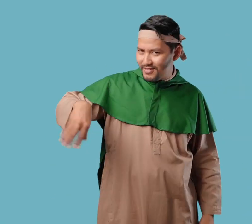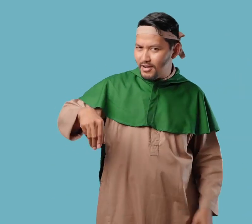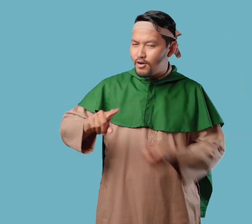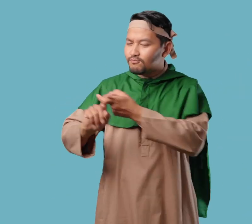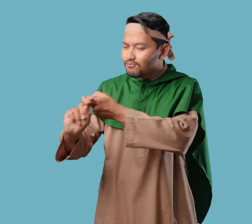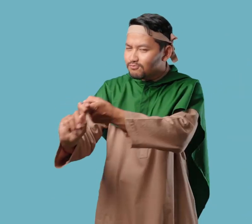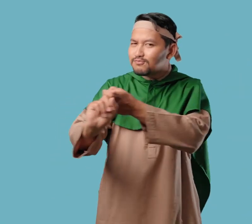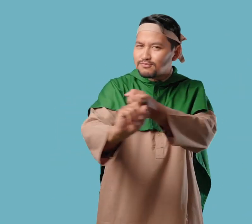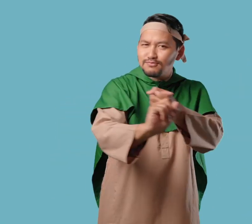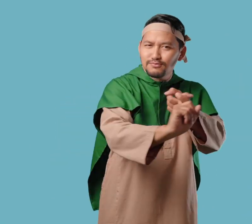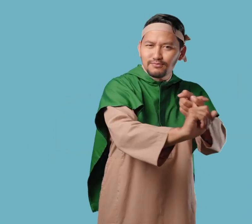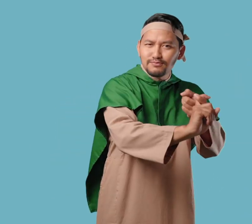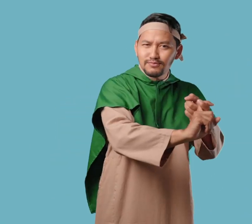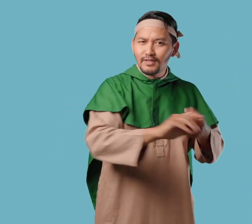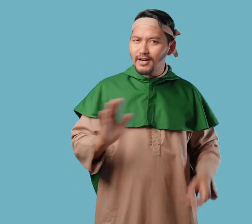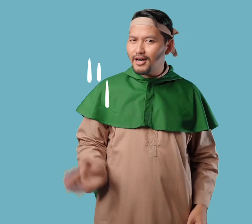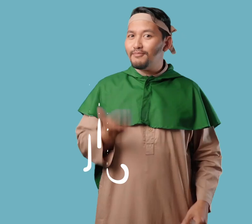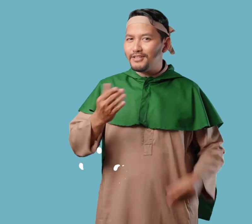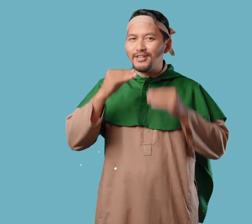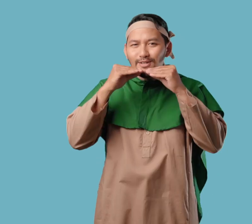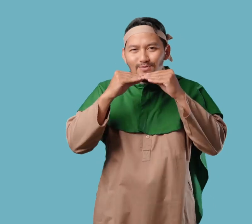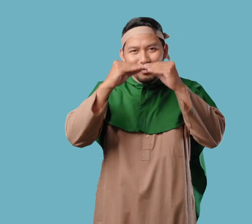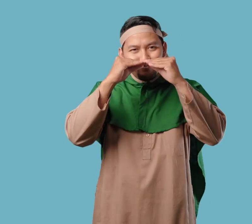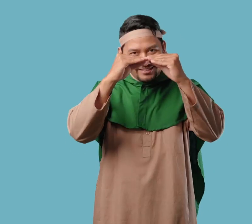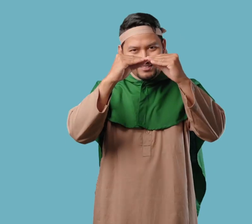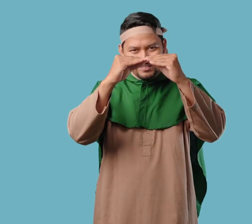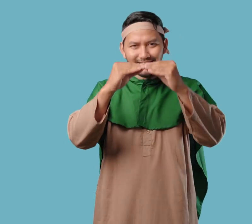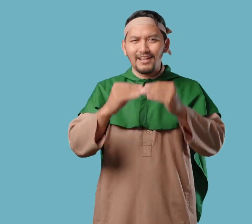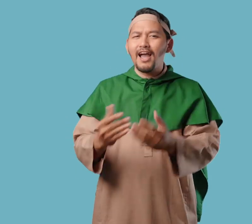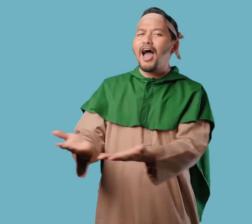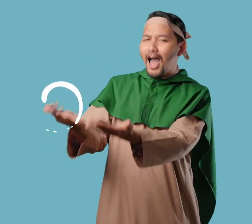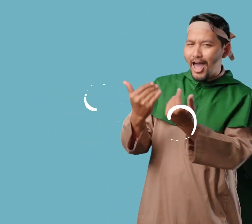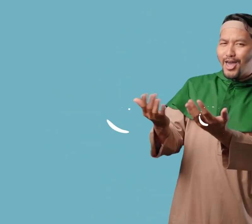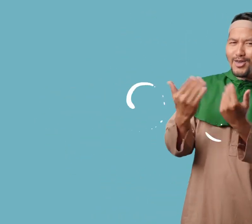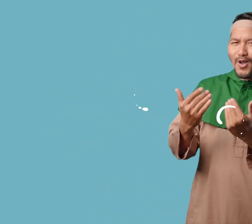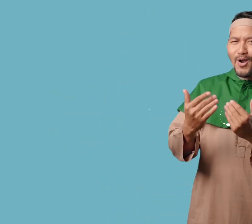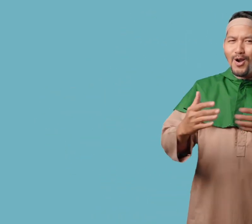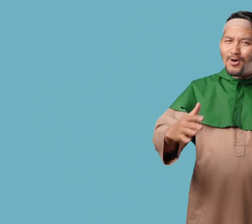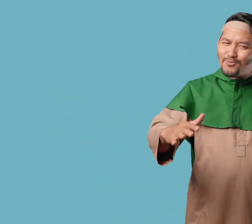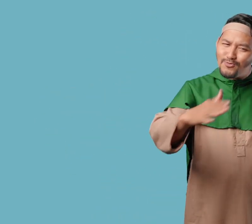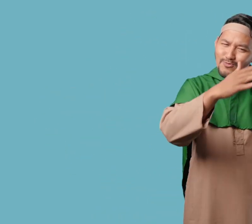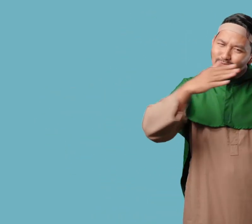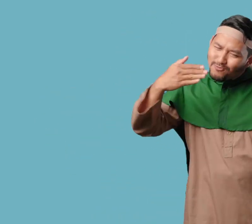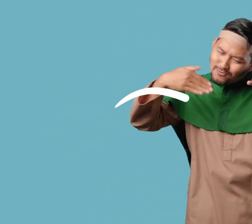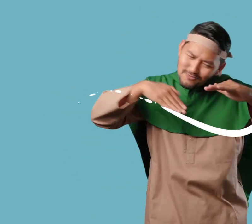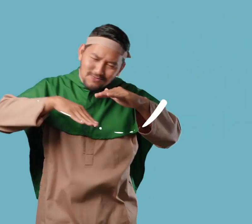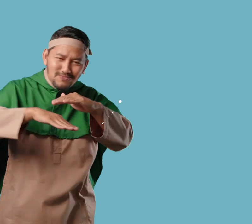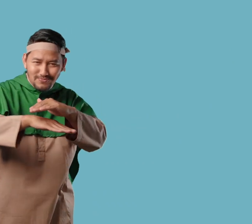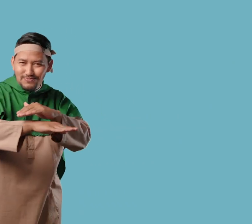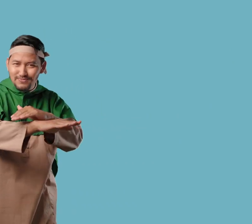mulai berdakwah Kepada keluarga dan sahabat-sahabatnya Dakwahnya dilakukan secara